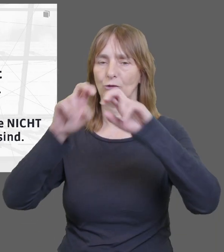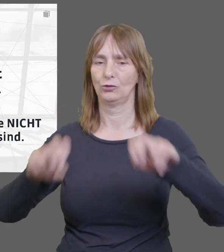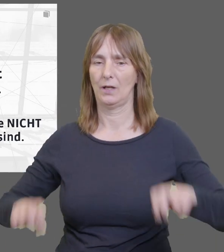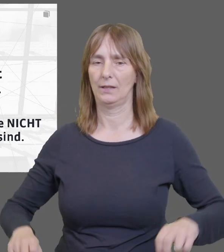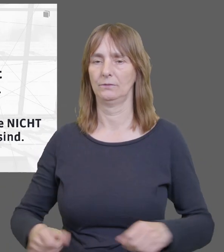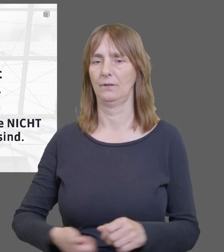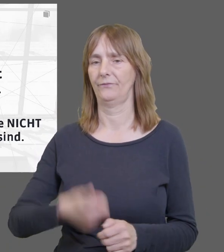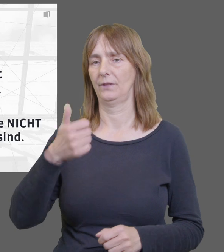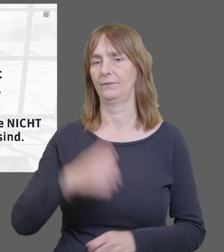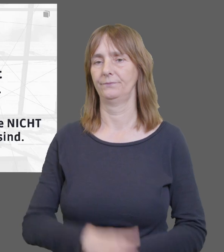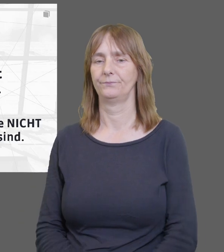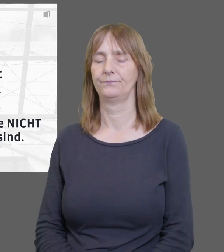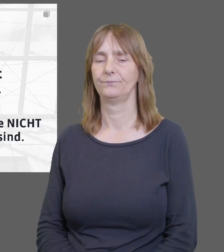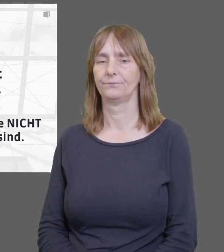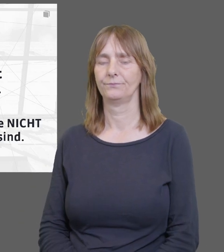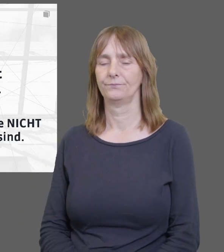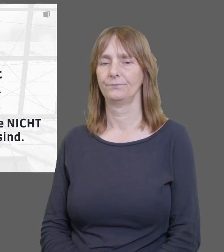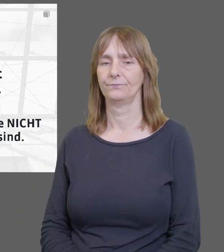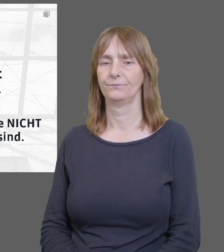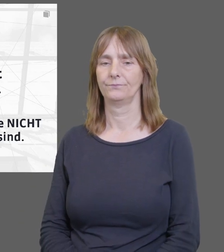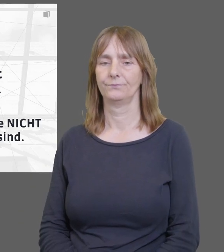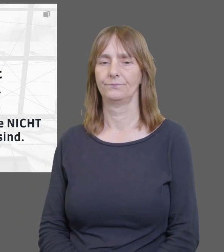angezeigt, die nicht am Leihverkehr teilnehmen.